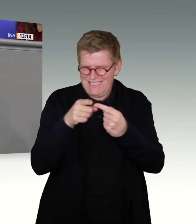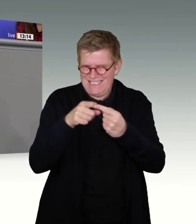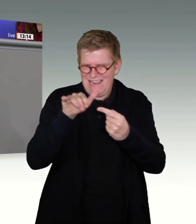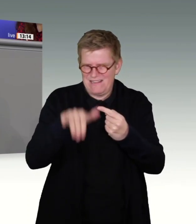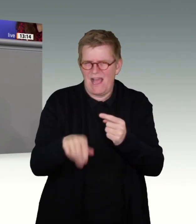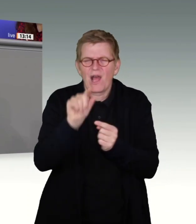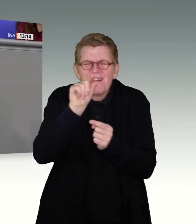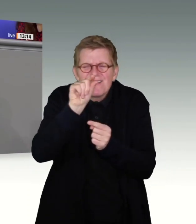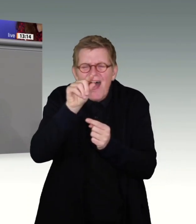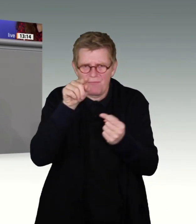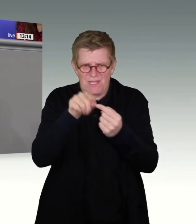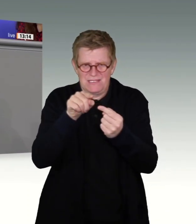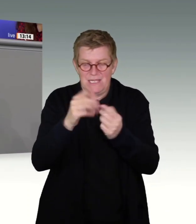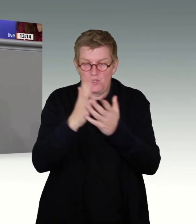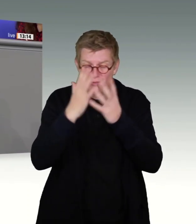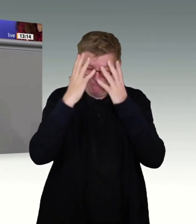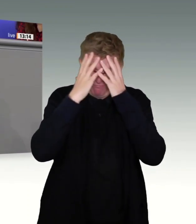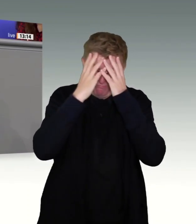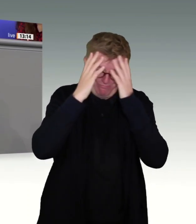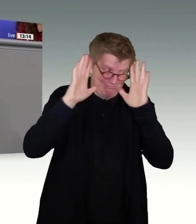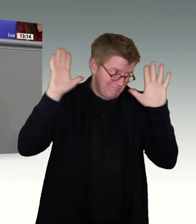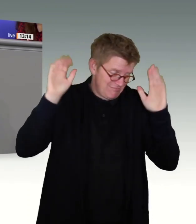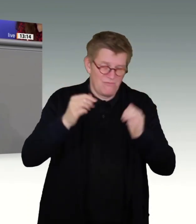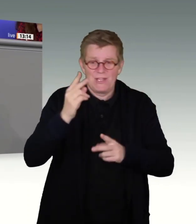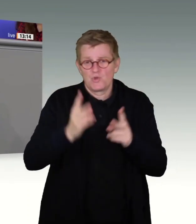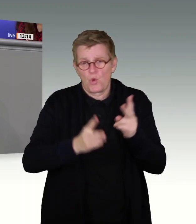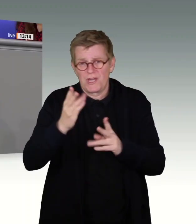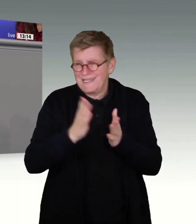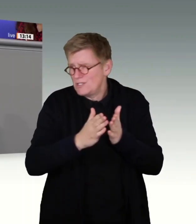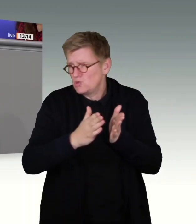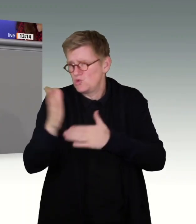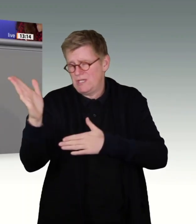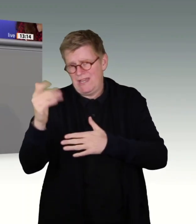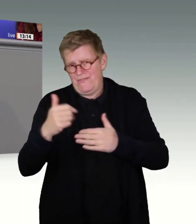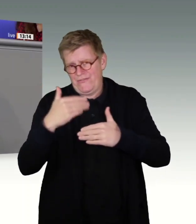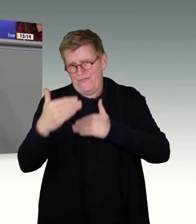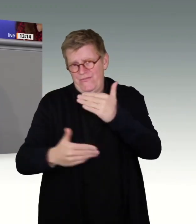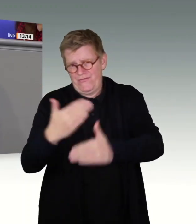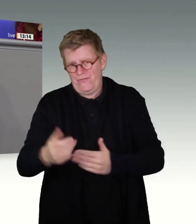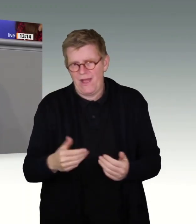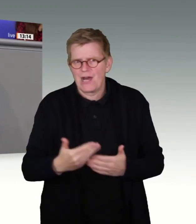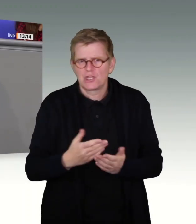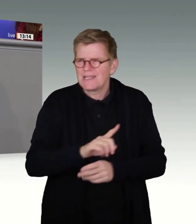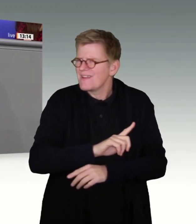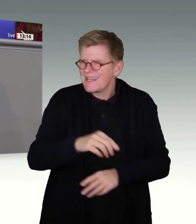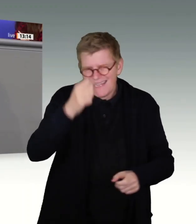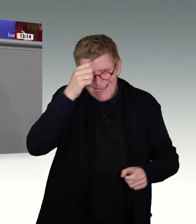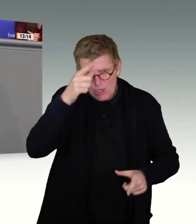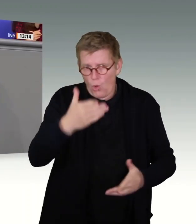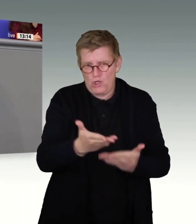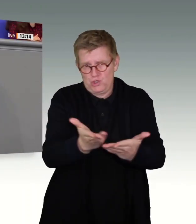zusammengeschlagen haben, das ist doch alles vor Gerichten gescheitert. Also, das ist doch irgendwie ziemlich unlogisch, was Sie hier